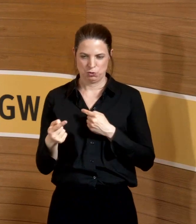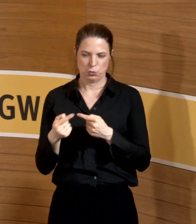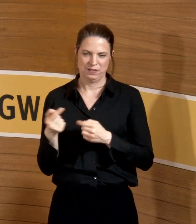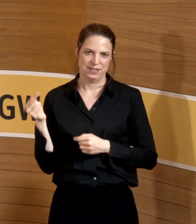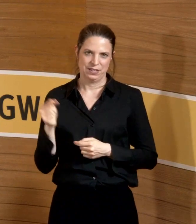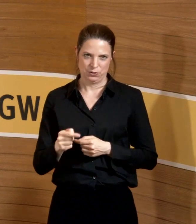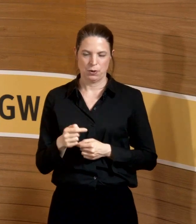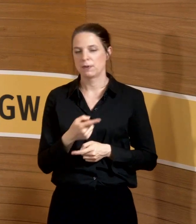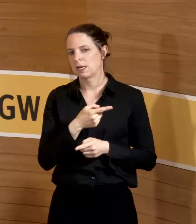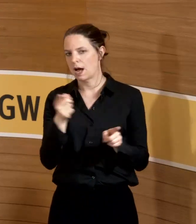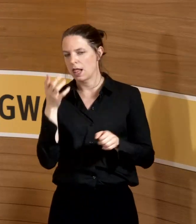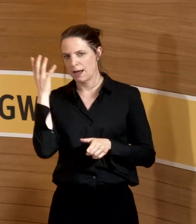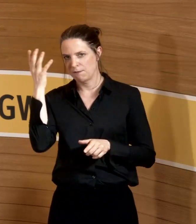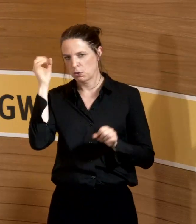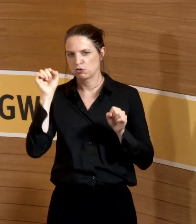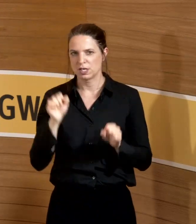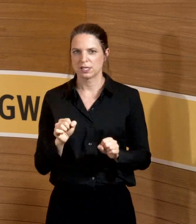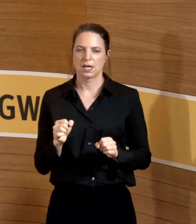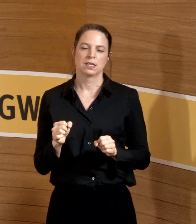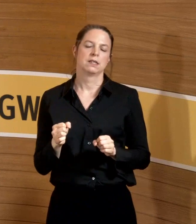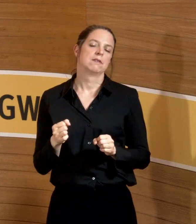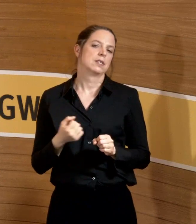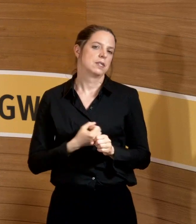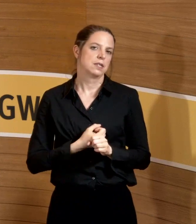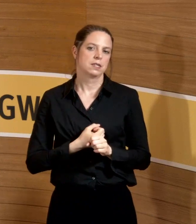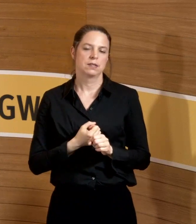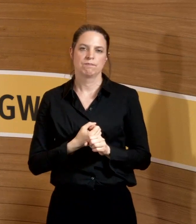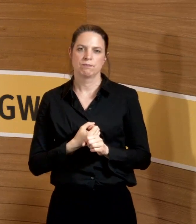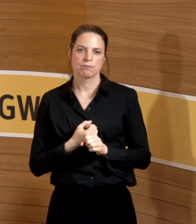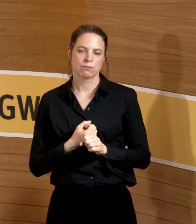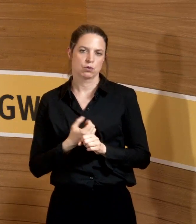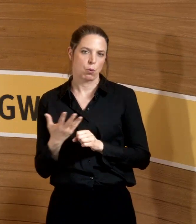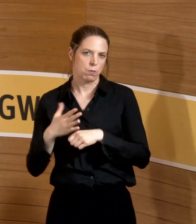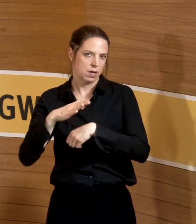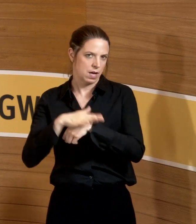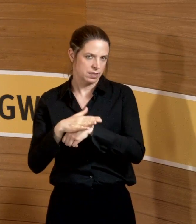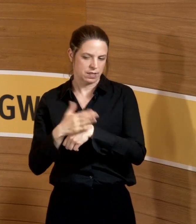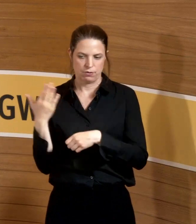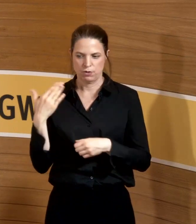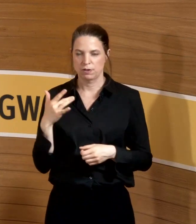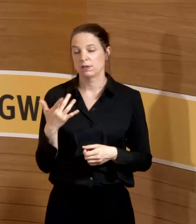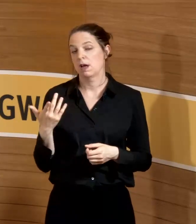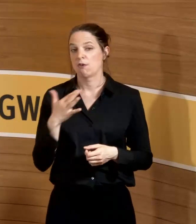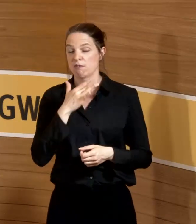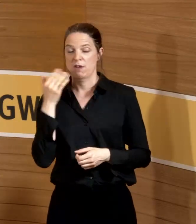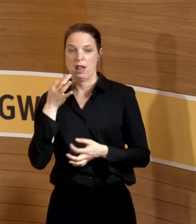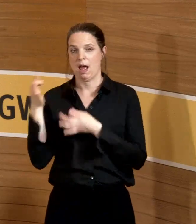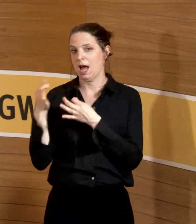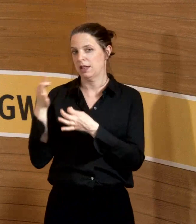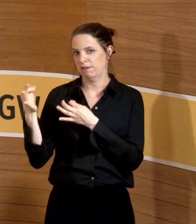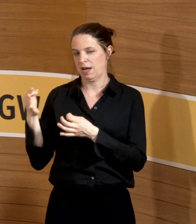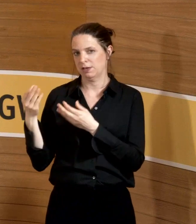Und Sie können sich alle wahrscheinlich vorstellen, dass in Zeiten von Covid Frau Ochmann eine sehr gefragte Frau war als